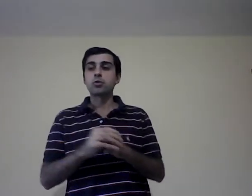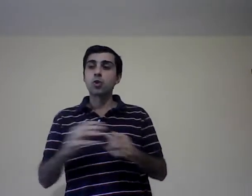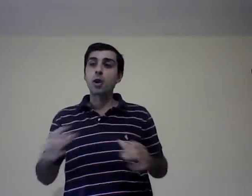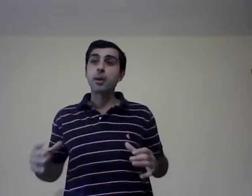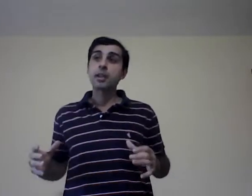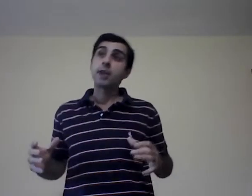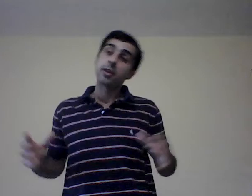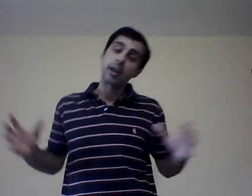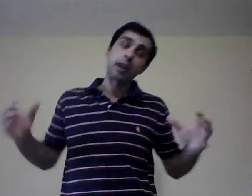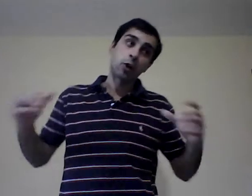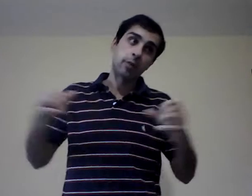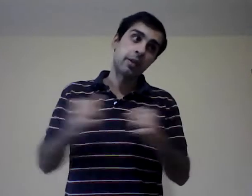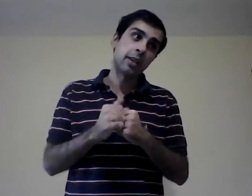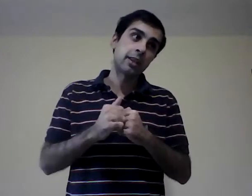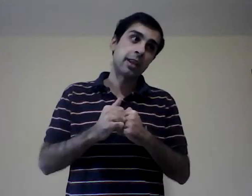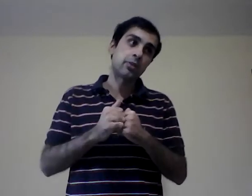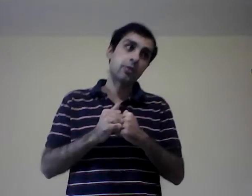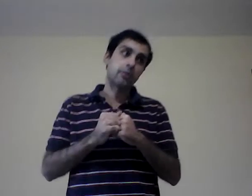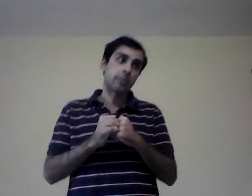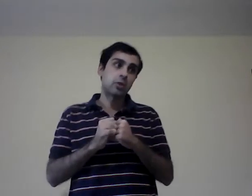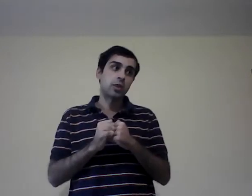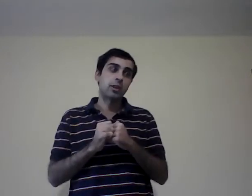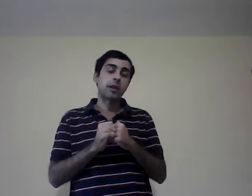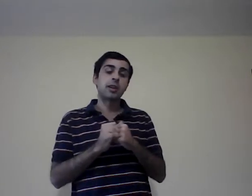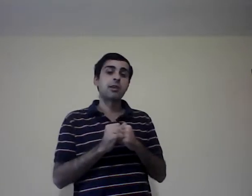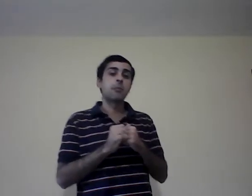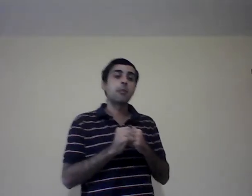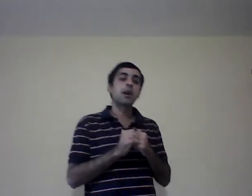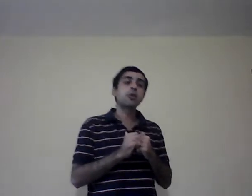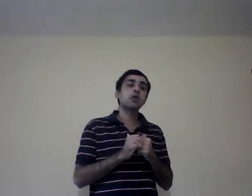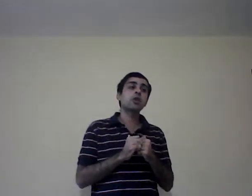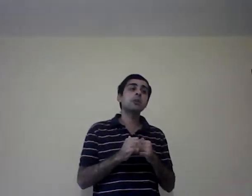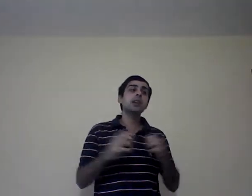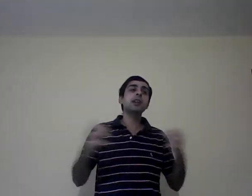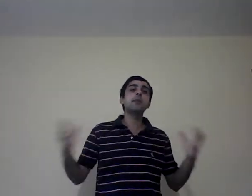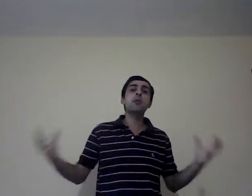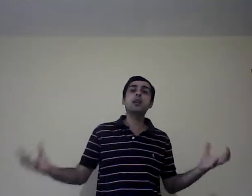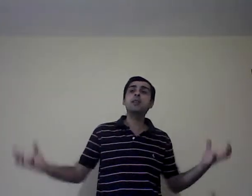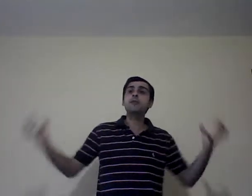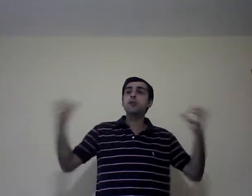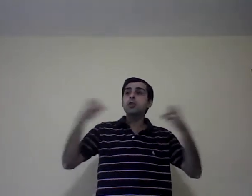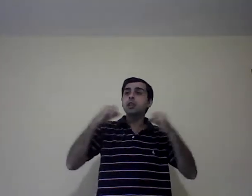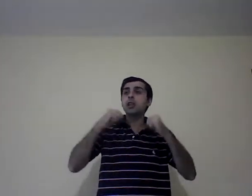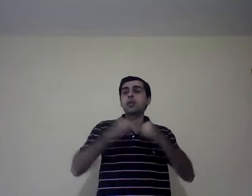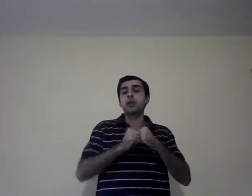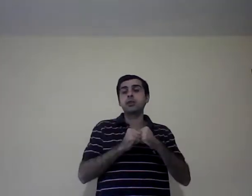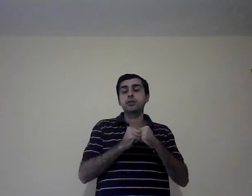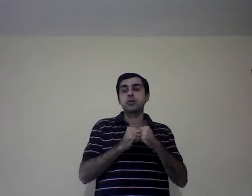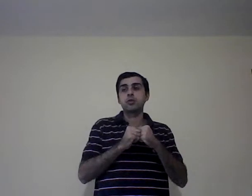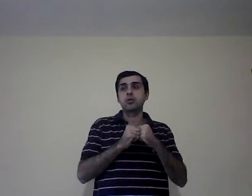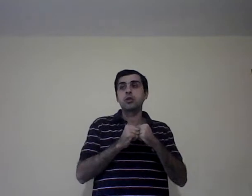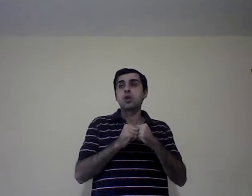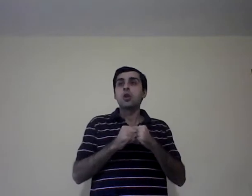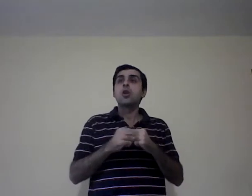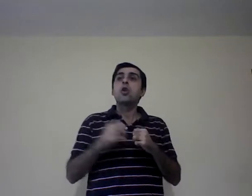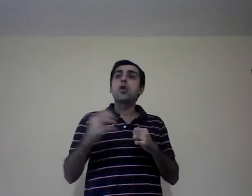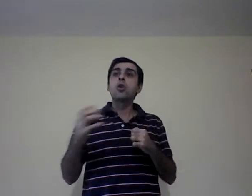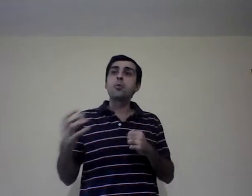todas variables, en este caso mencioné variables macroeconómicas, que pueden influir en la organización. Cómo